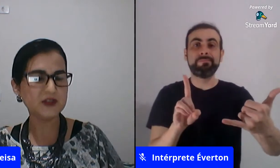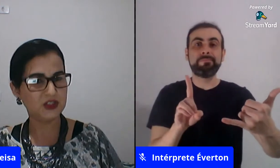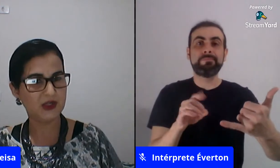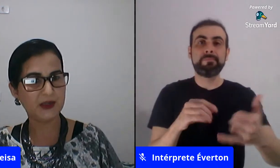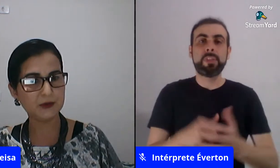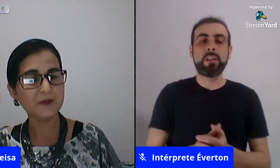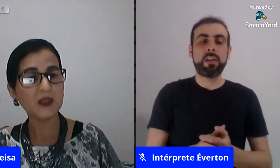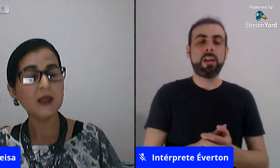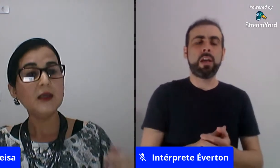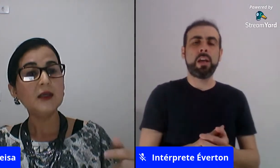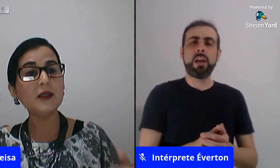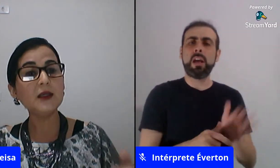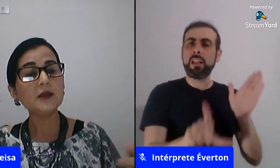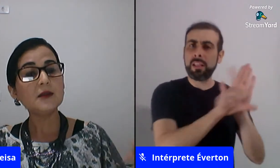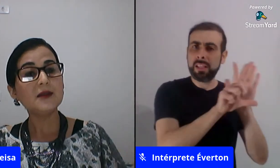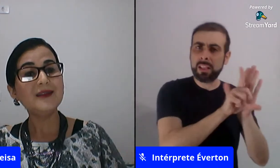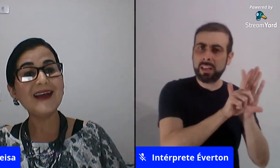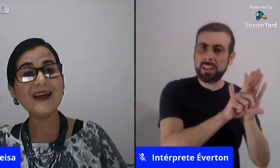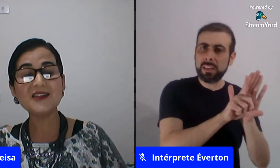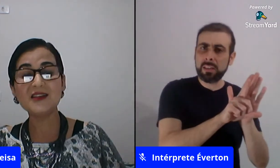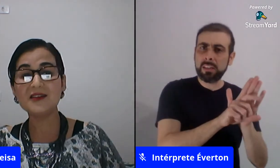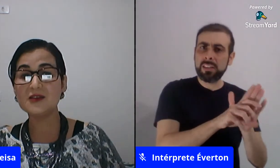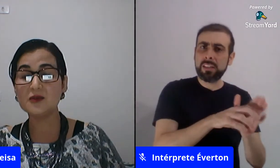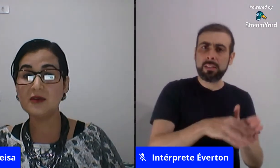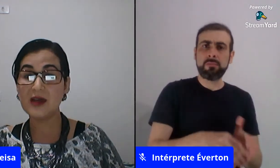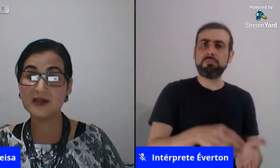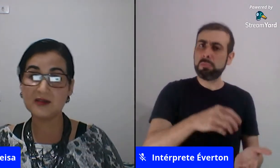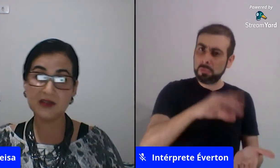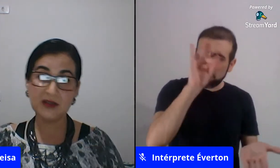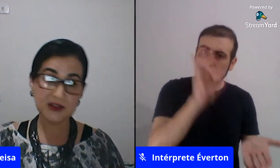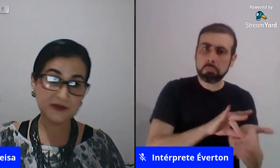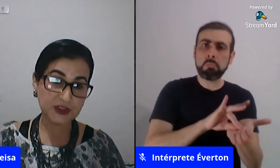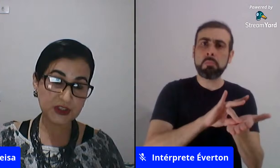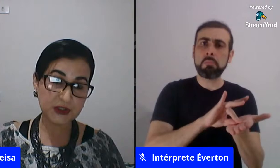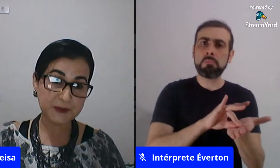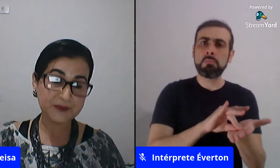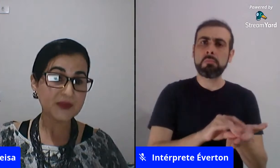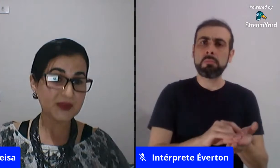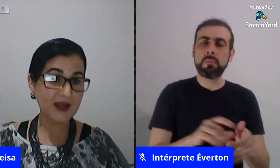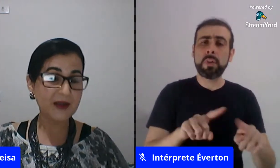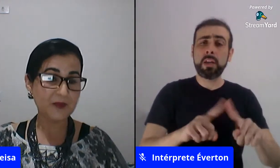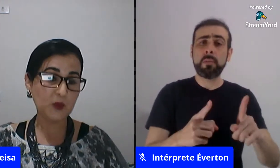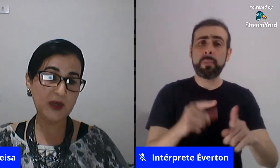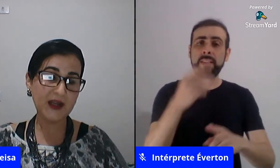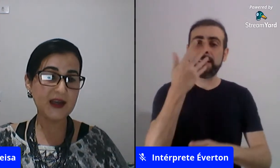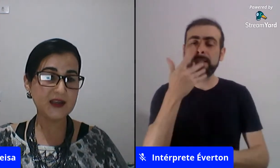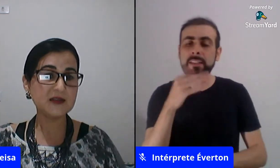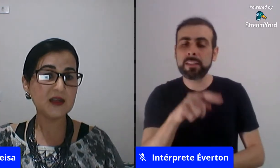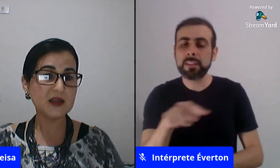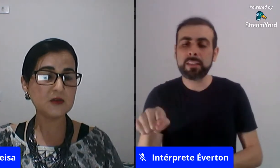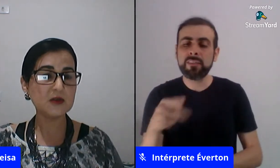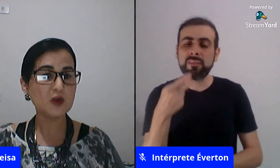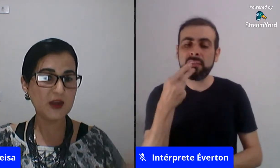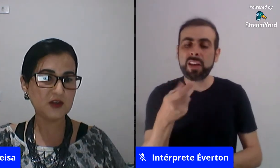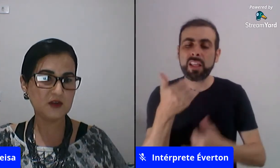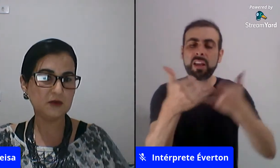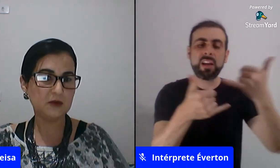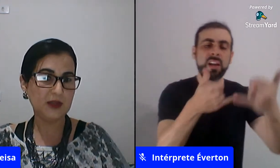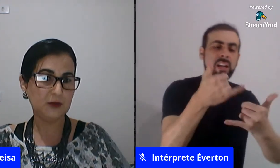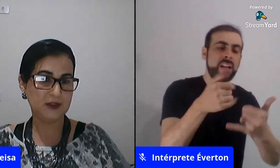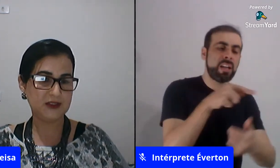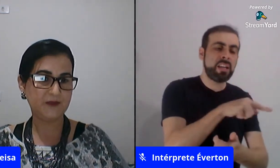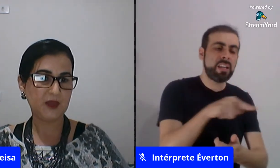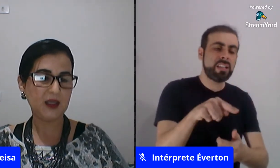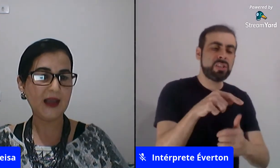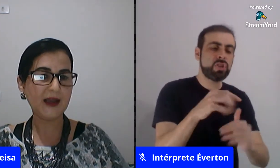afirmam esse direito e nas diretrizes curriculares na sala de educação infantil tá brincar as interações como eixos